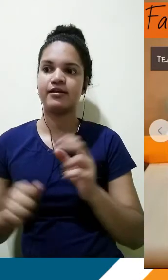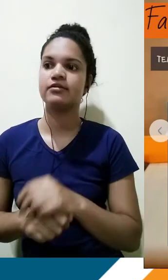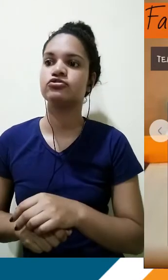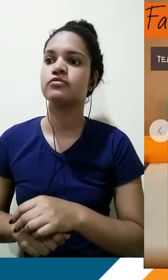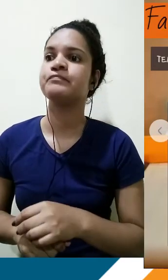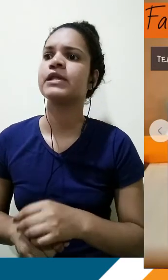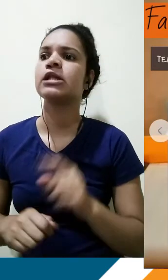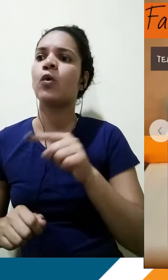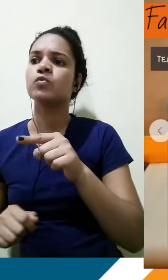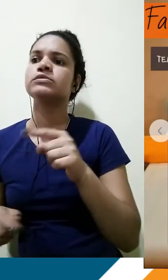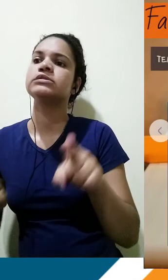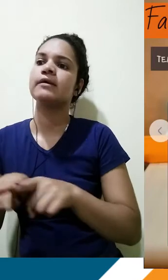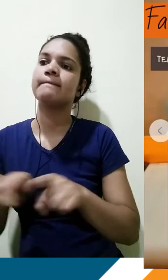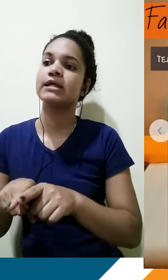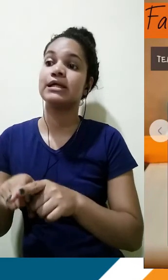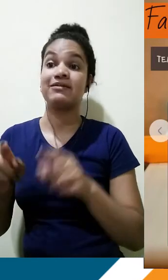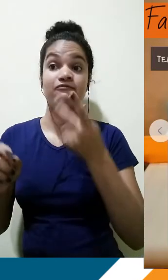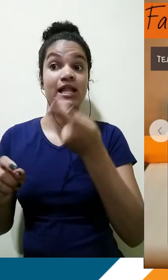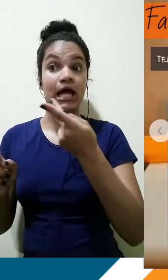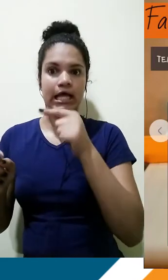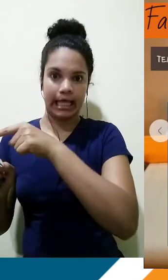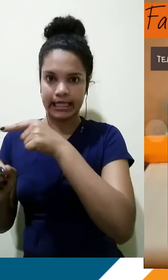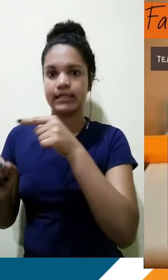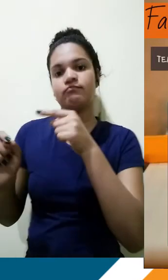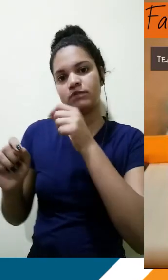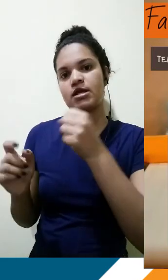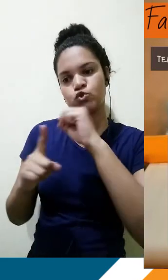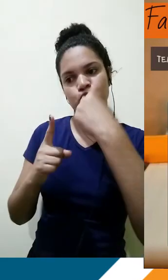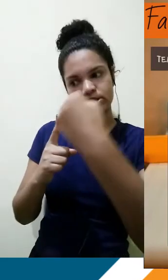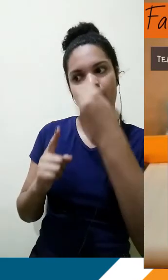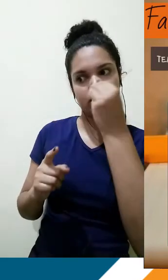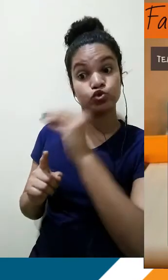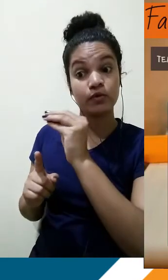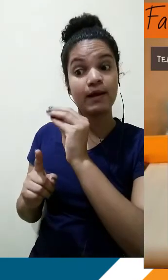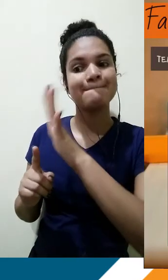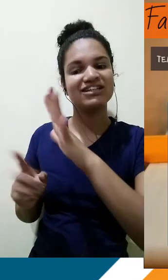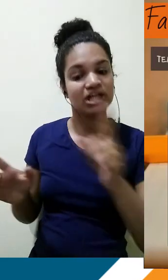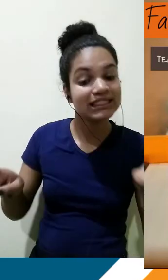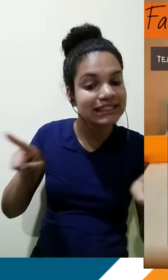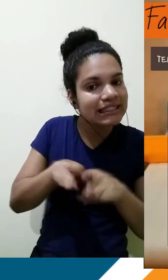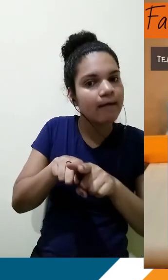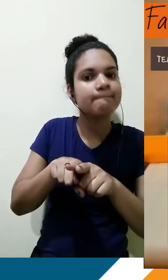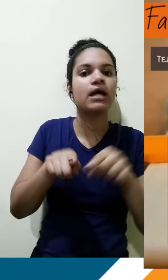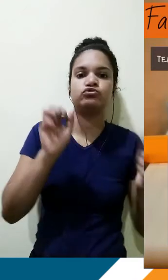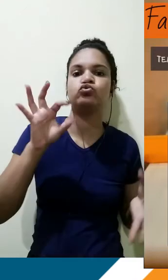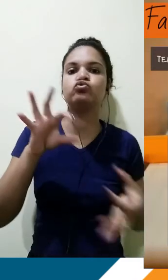idosos, além de serem excluídos socialmente, que era aquilo que o candidato havia trazido, você adiciona a problematização, que é o foco.